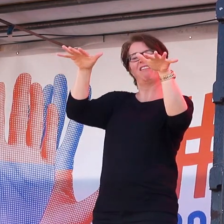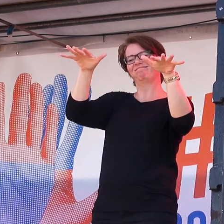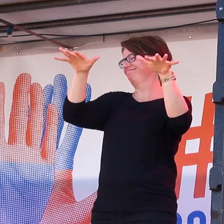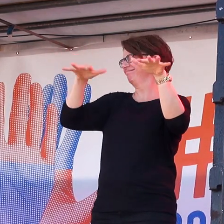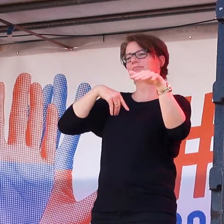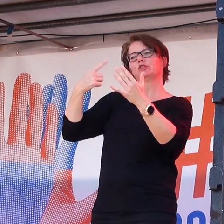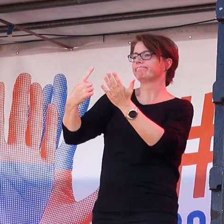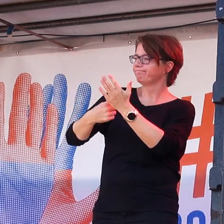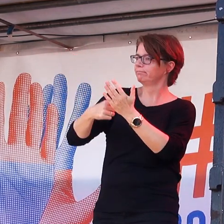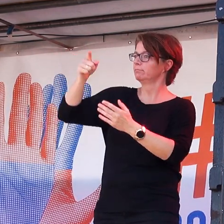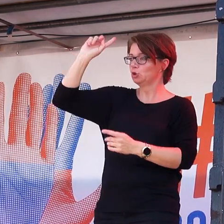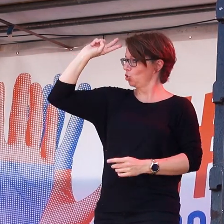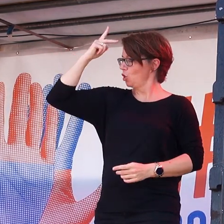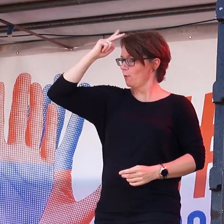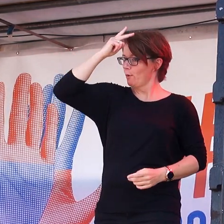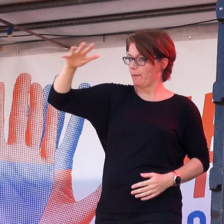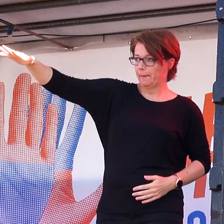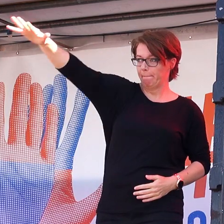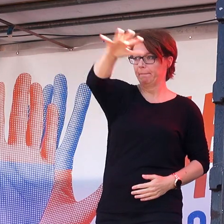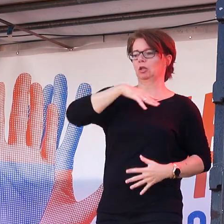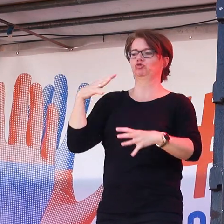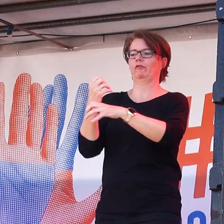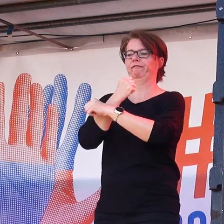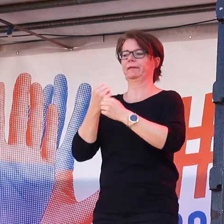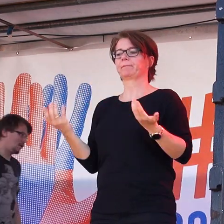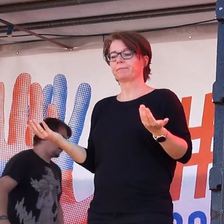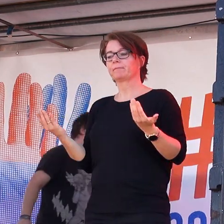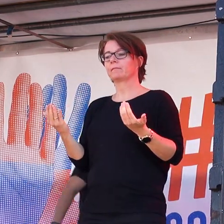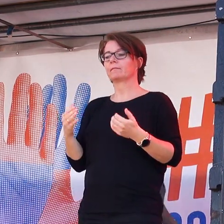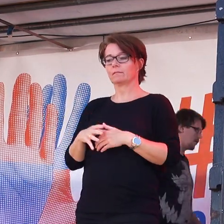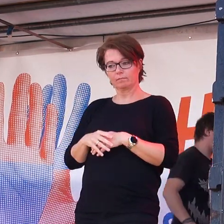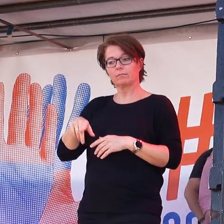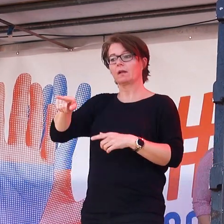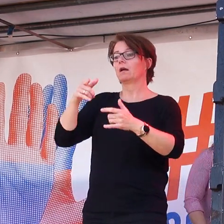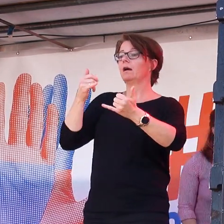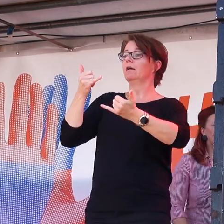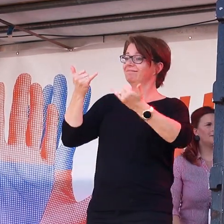Denn Frauenrechte und Demokratie sind unteilbar. Danke.